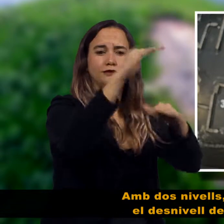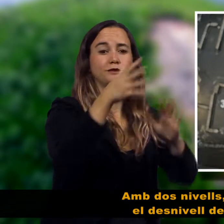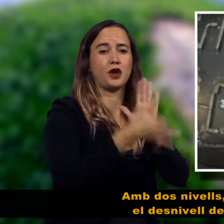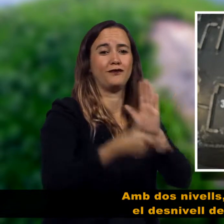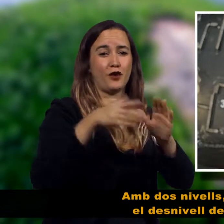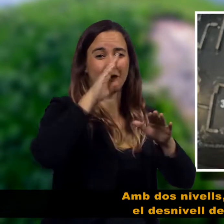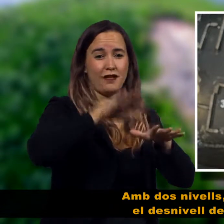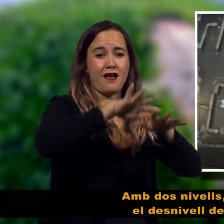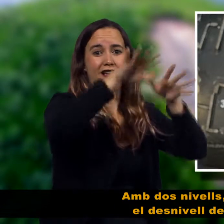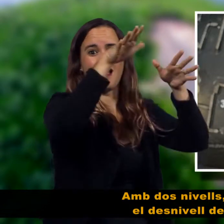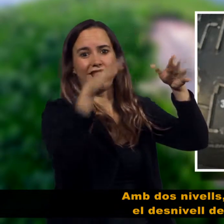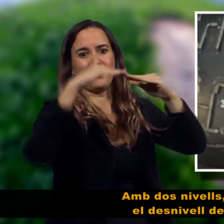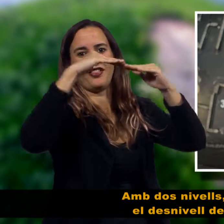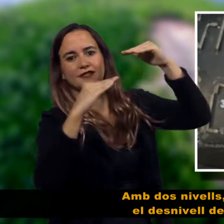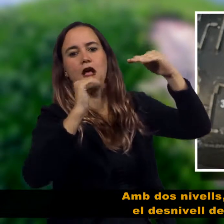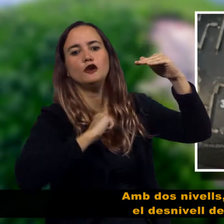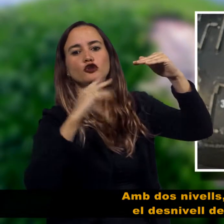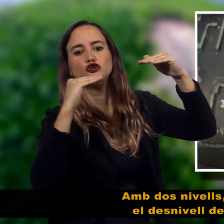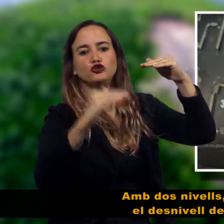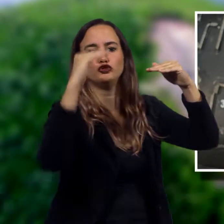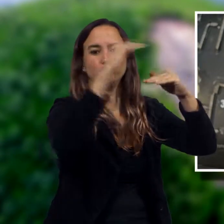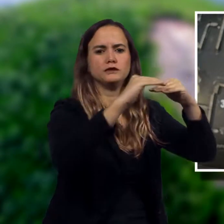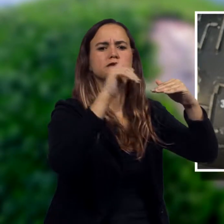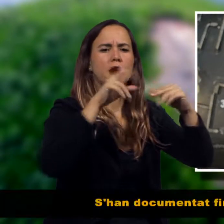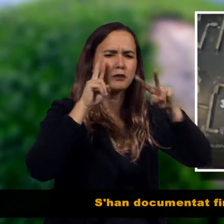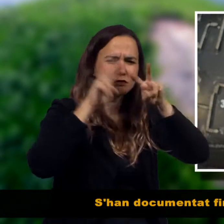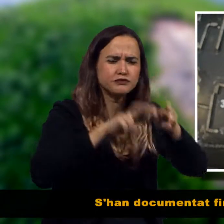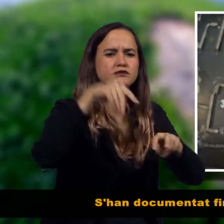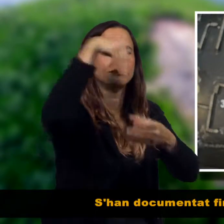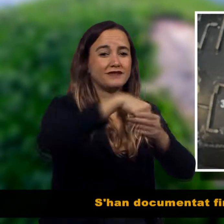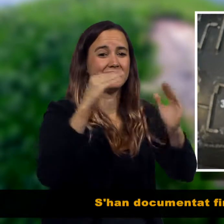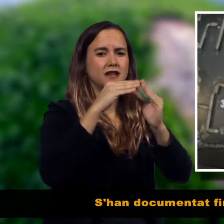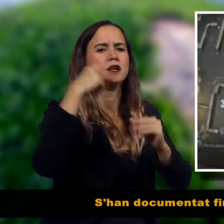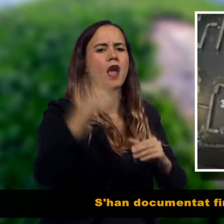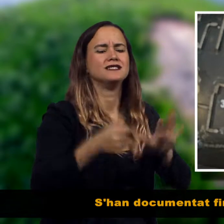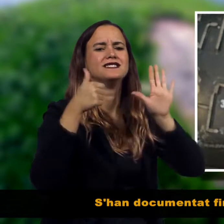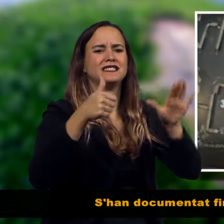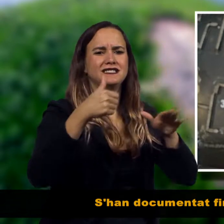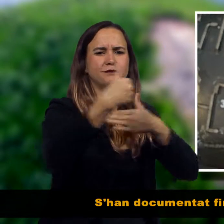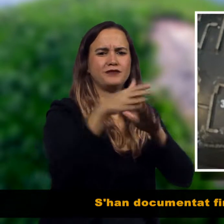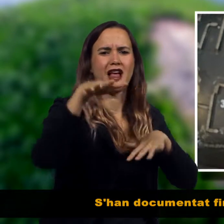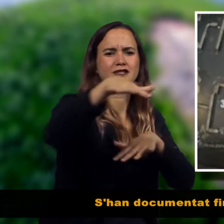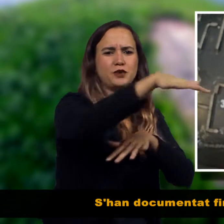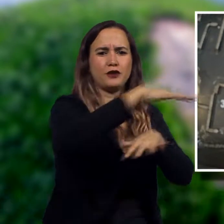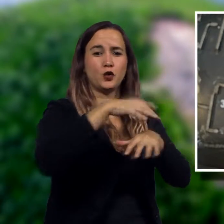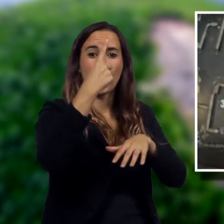del terreny. S'han documentat fins a sis espais, un d'ell sagrat, dedicat a la mare natura,